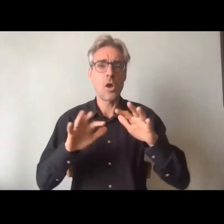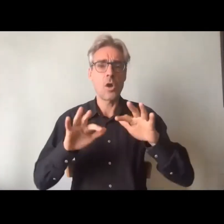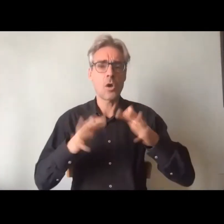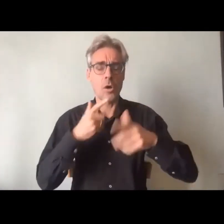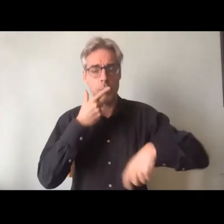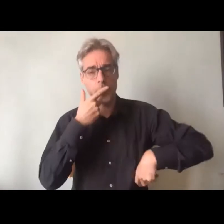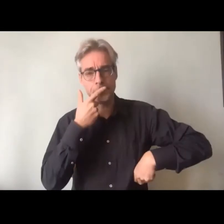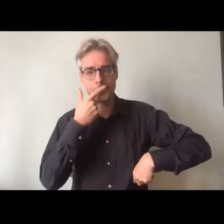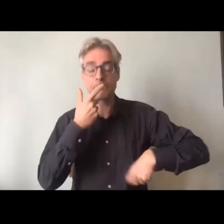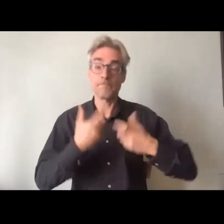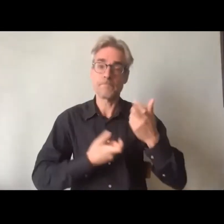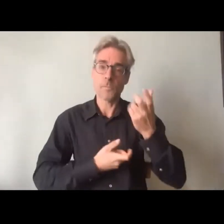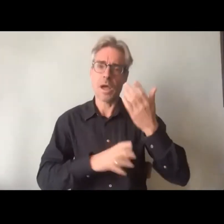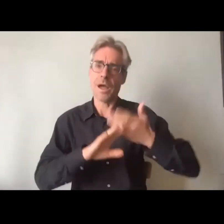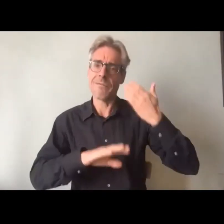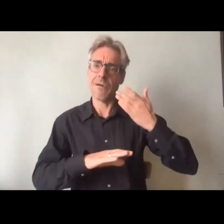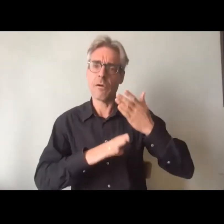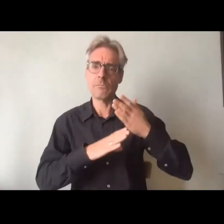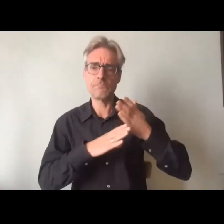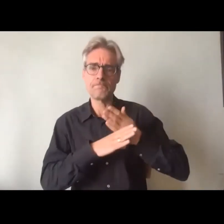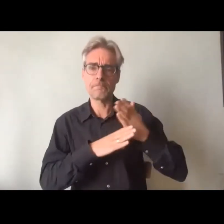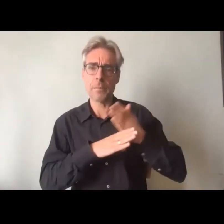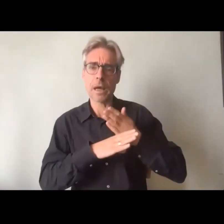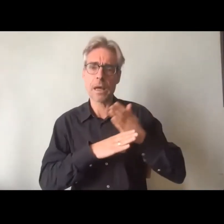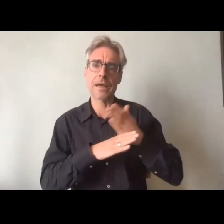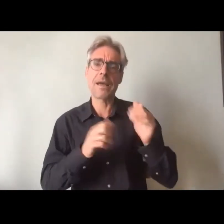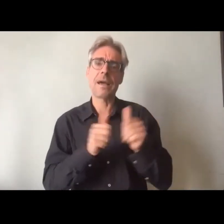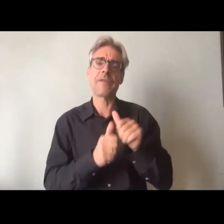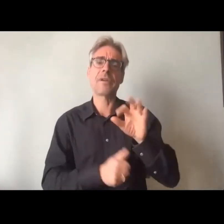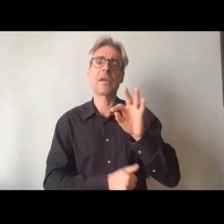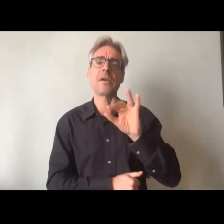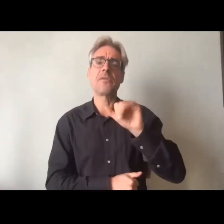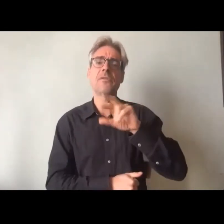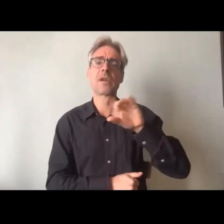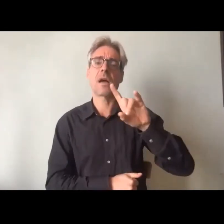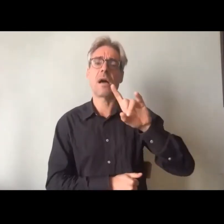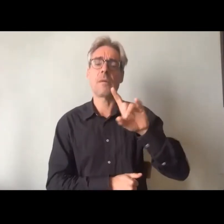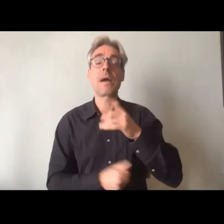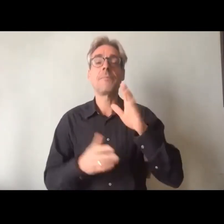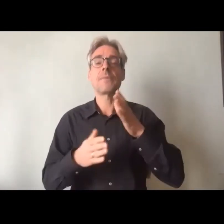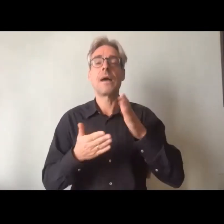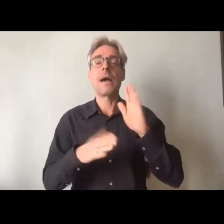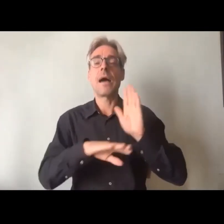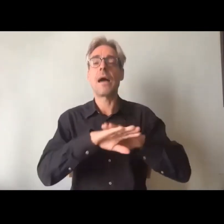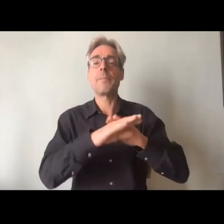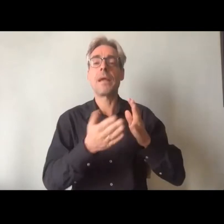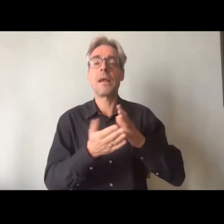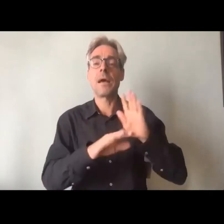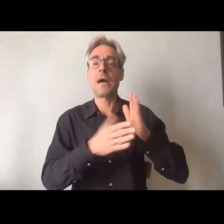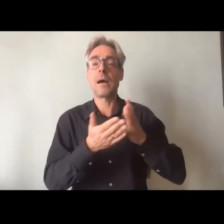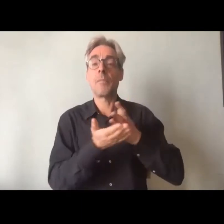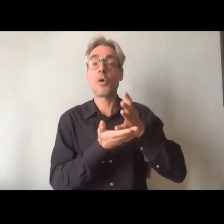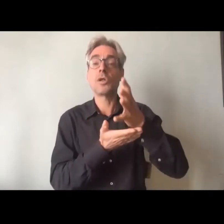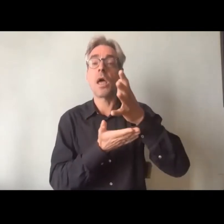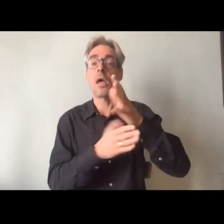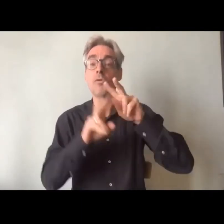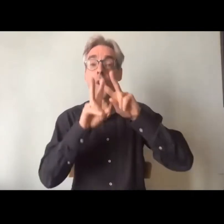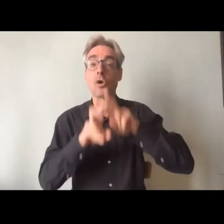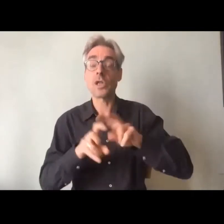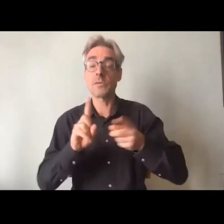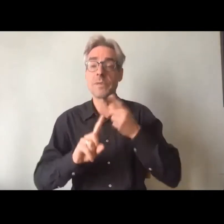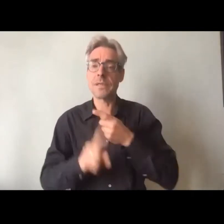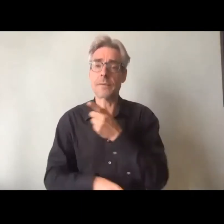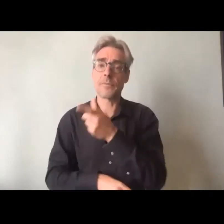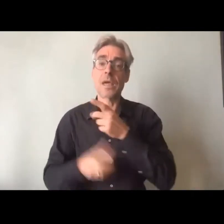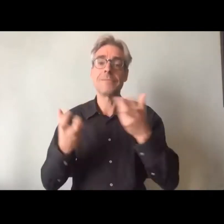nous avons construit avec la FIERA cet appel à projet de recherche particulier sur la